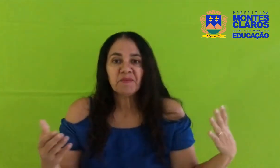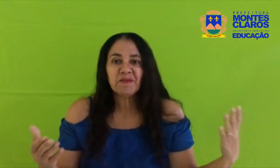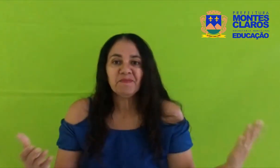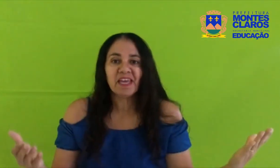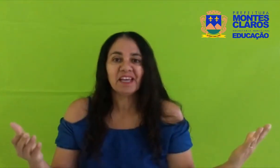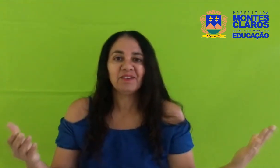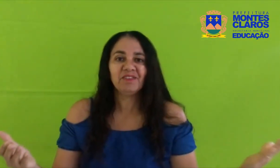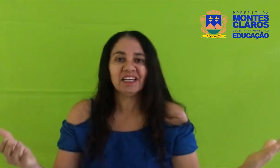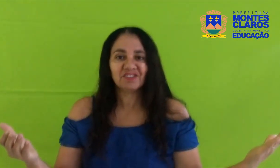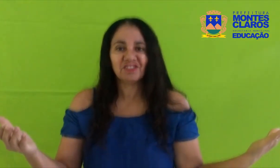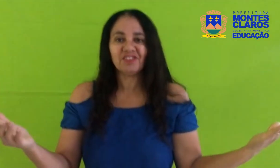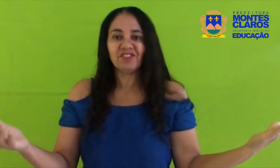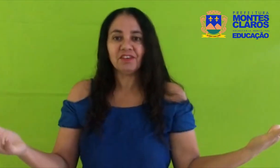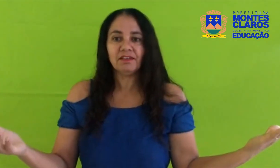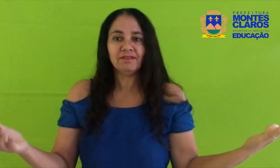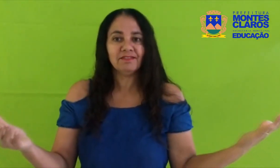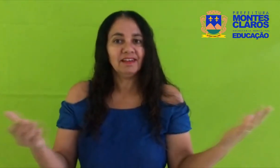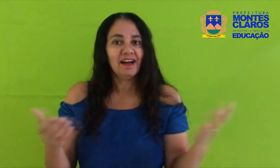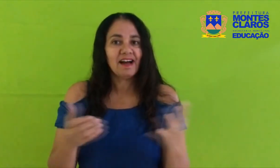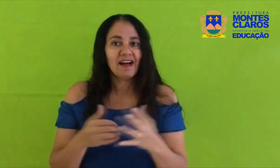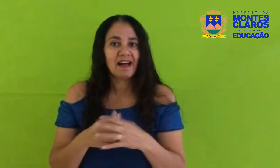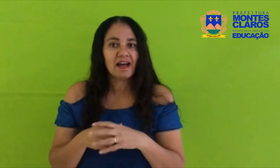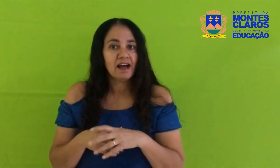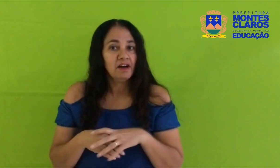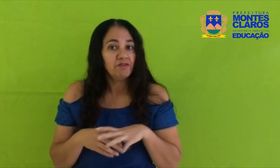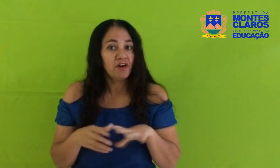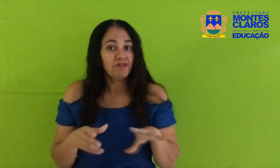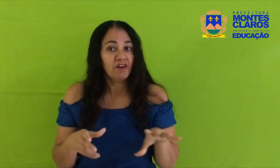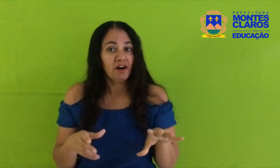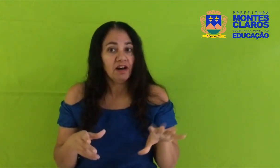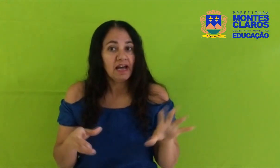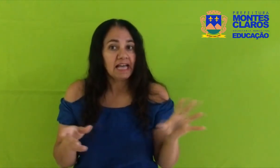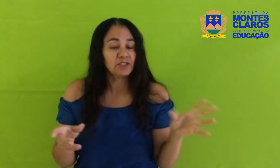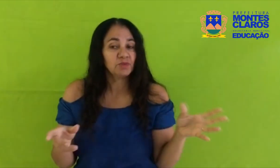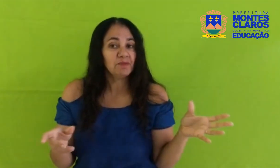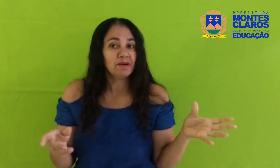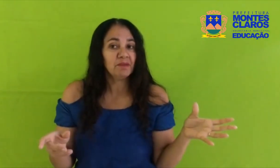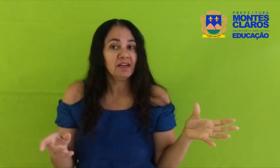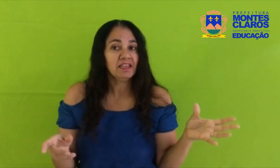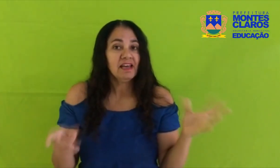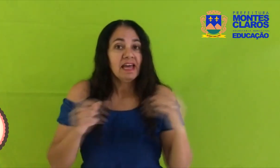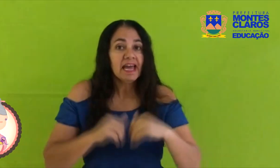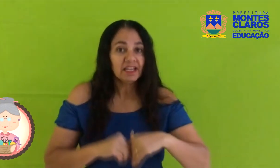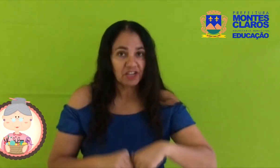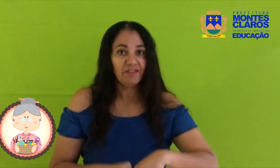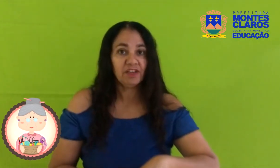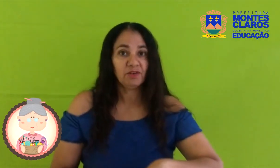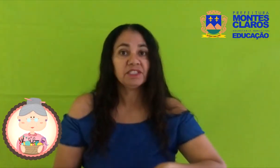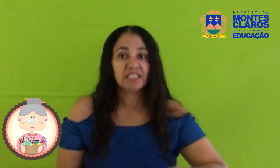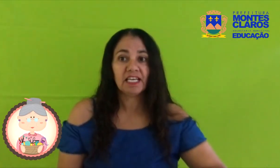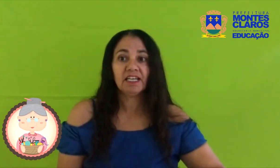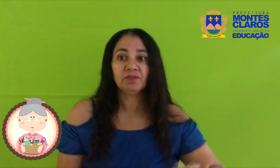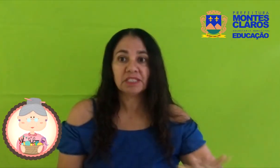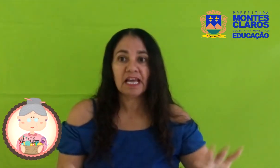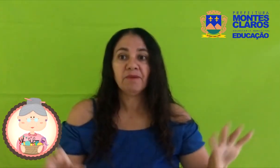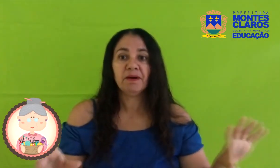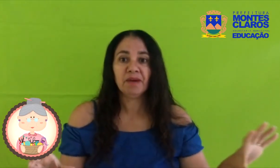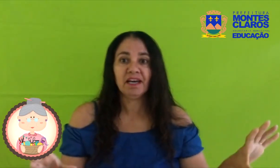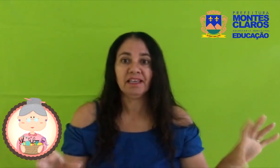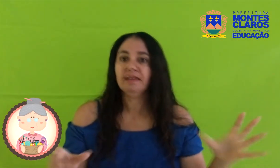primeiro vestidinho Ah, vovó, a sua mamãe, ela já virou estrela no céu, mamãe?